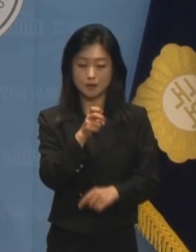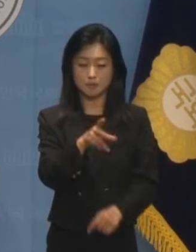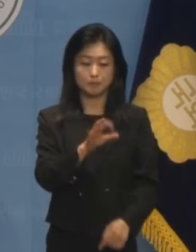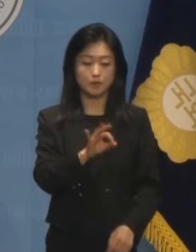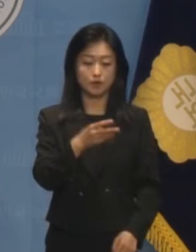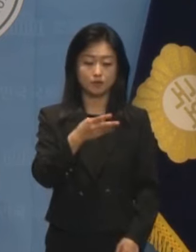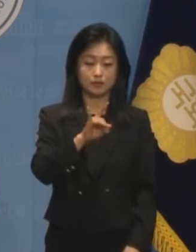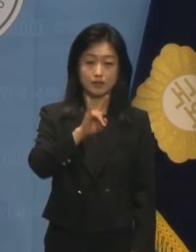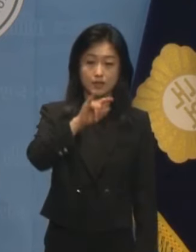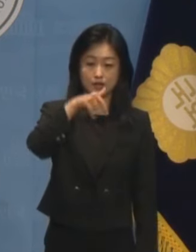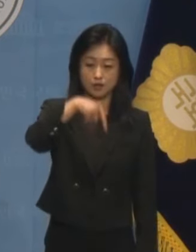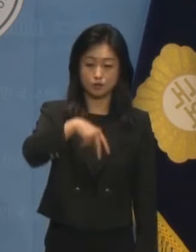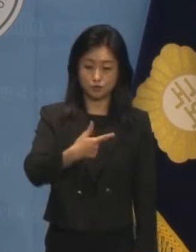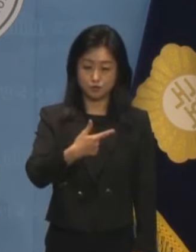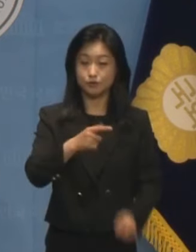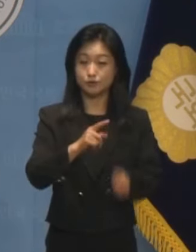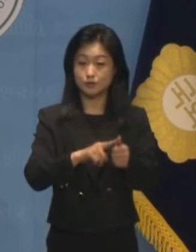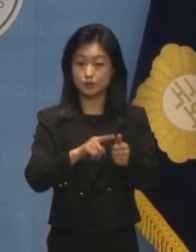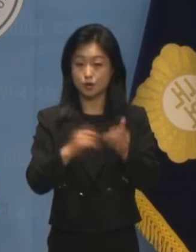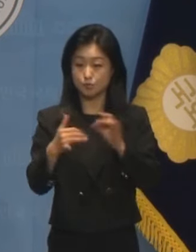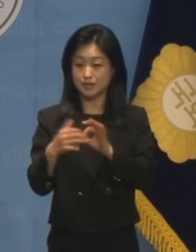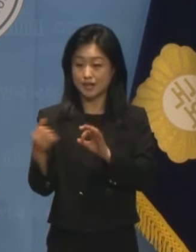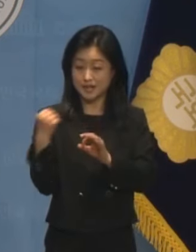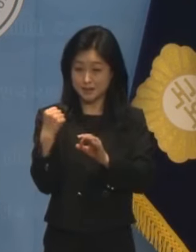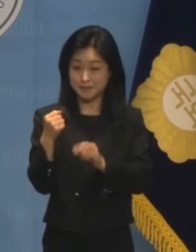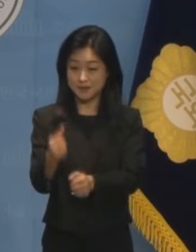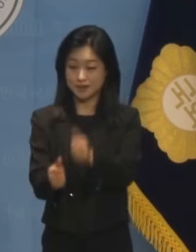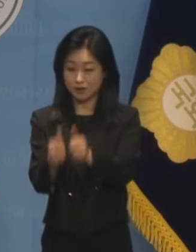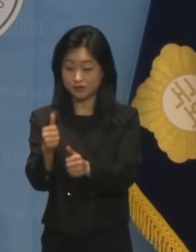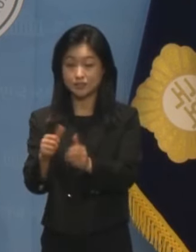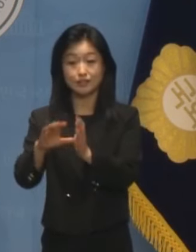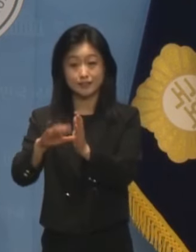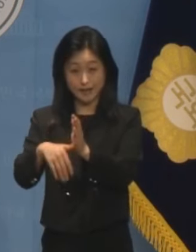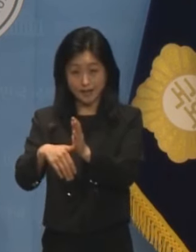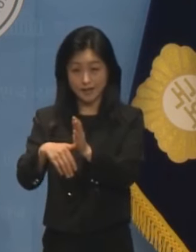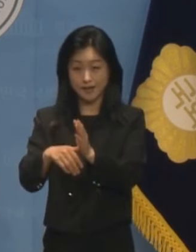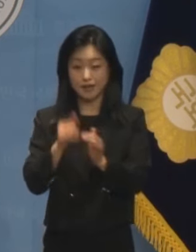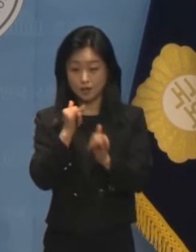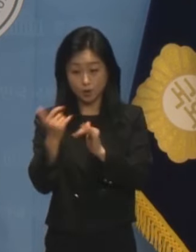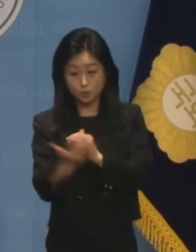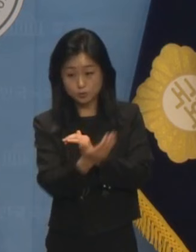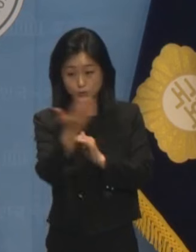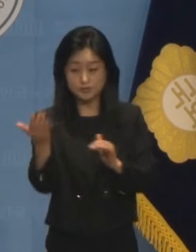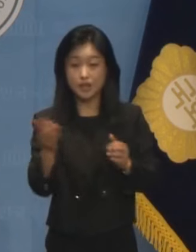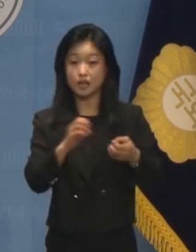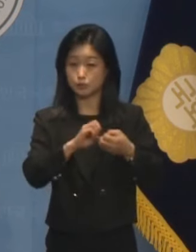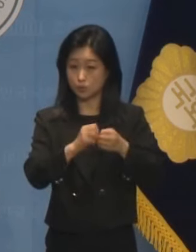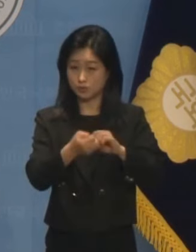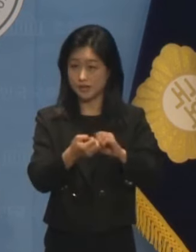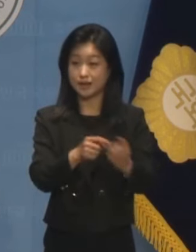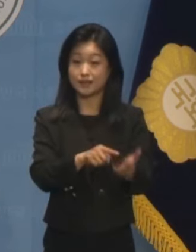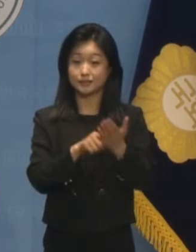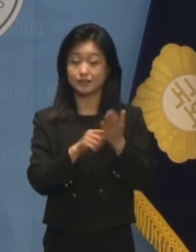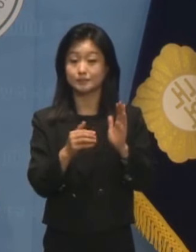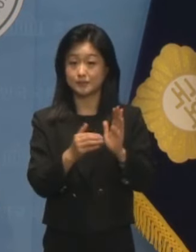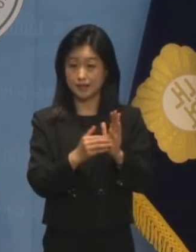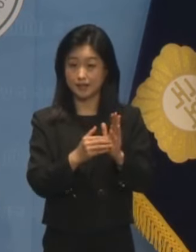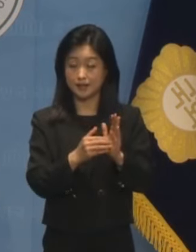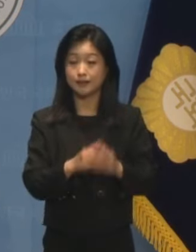지난 대통령 선거 국민의힘 후보 경선 과정에서 여론조사를 조작한 정황이 드러났습니다.